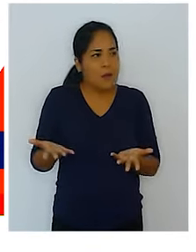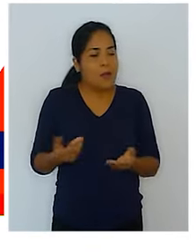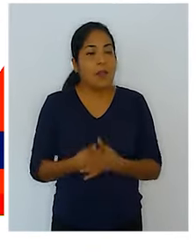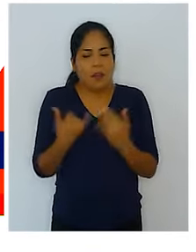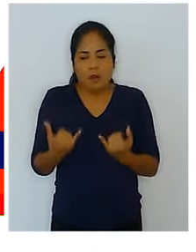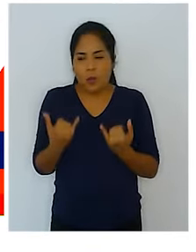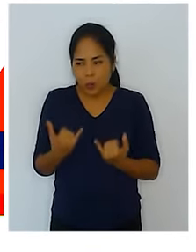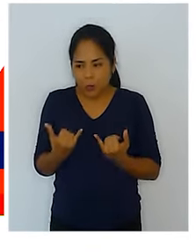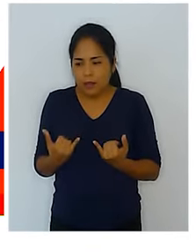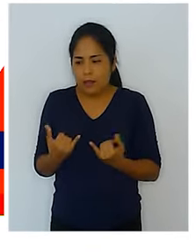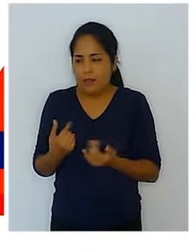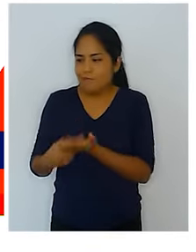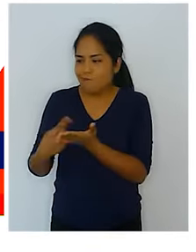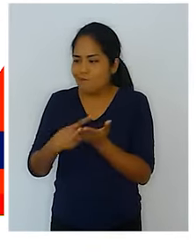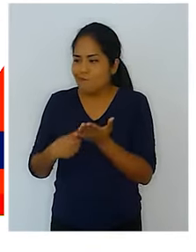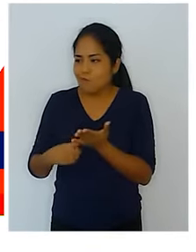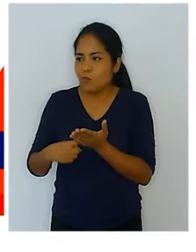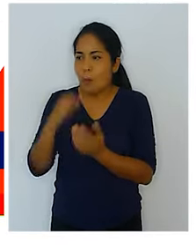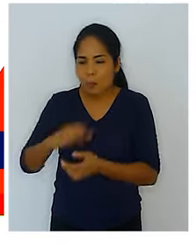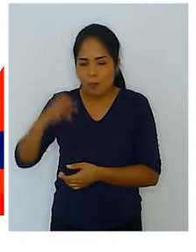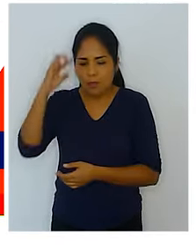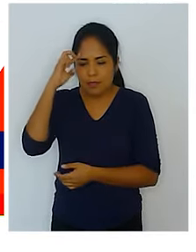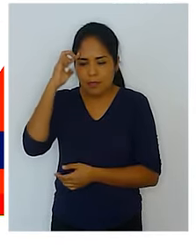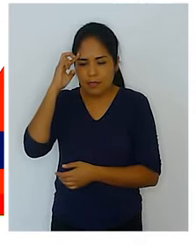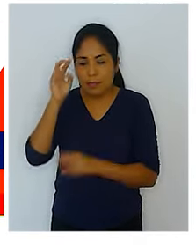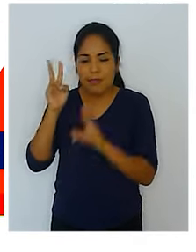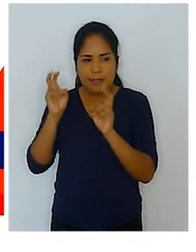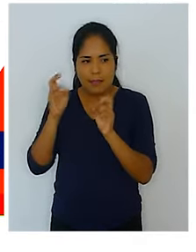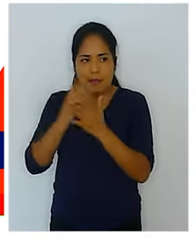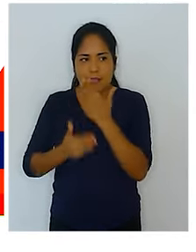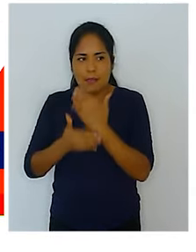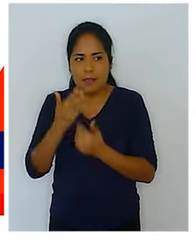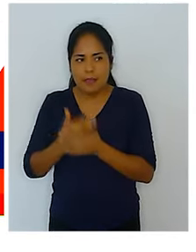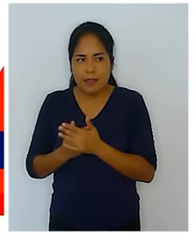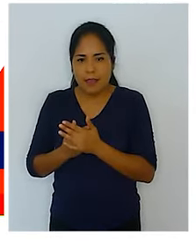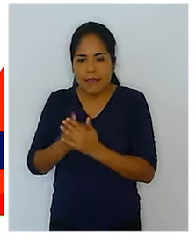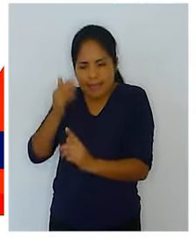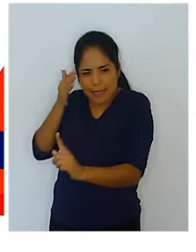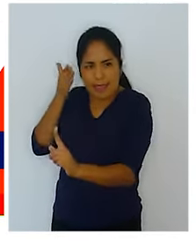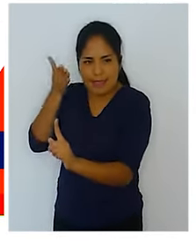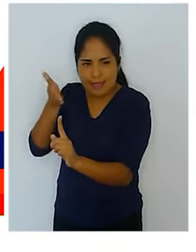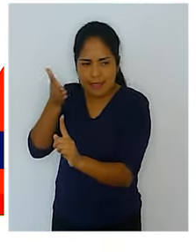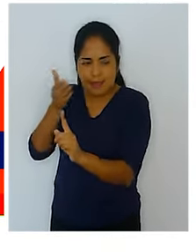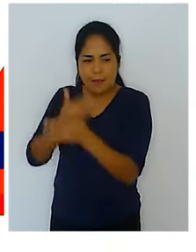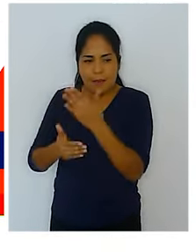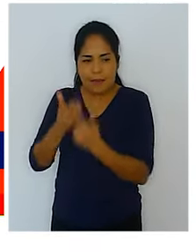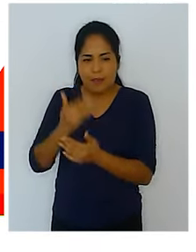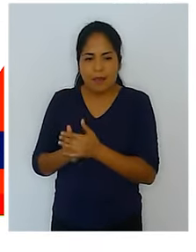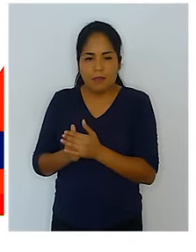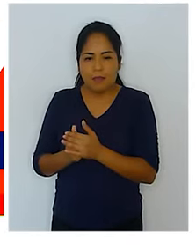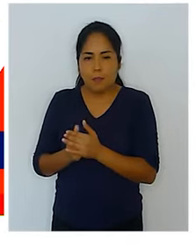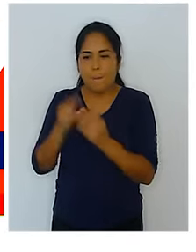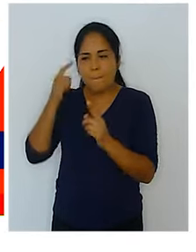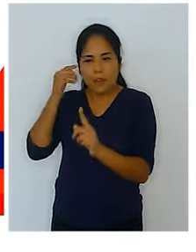haciendo es diseñar una política nacional en materia de discapacidad para las personas con discapacidad desde